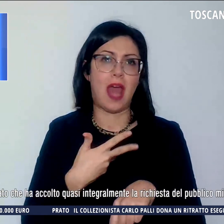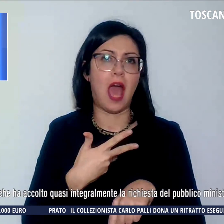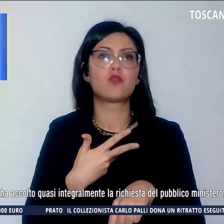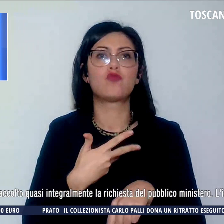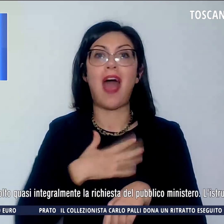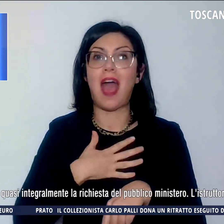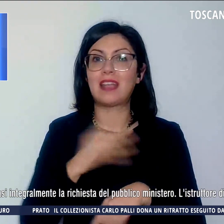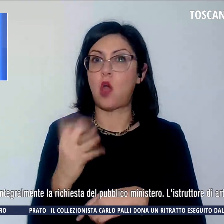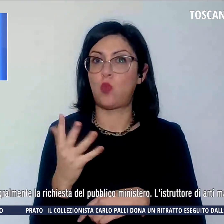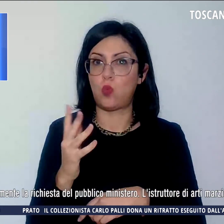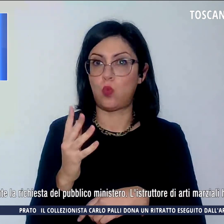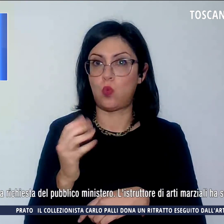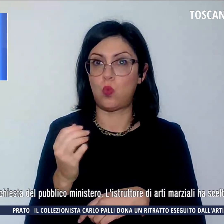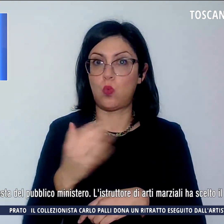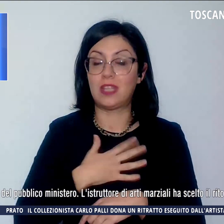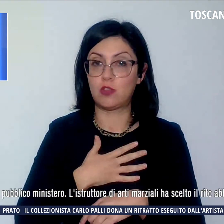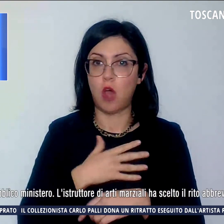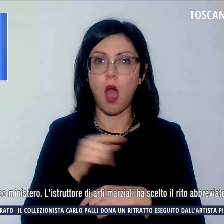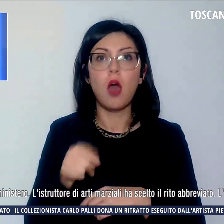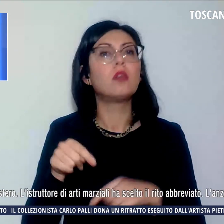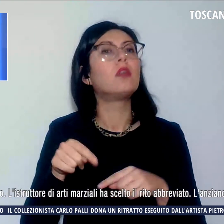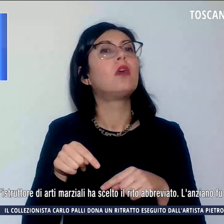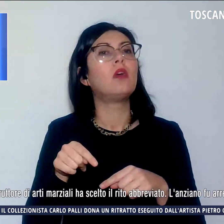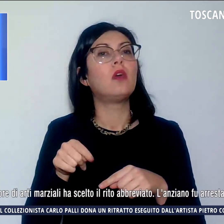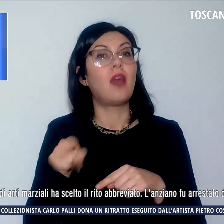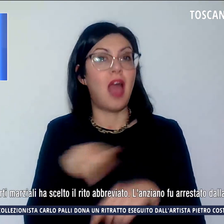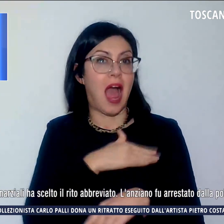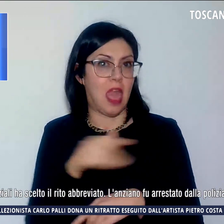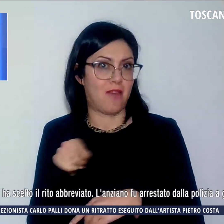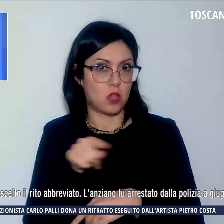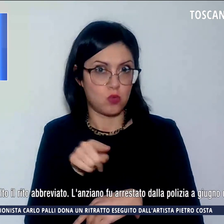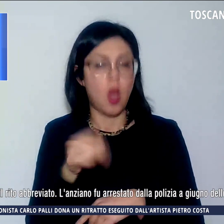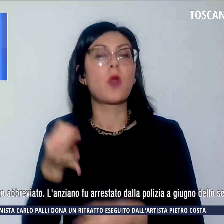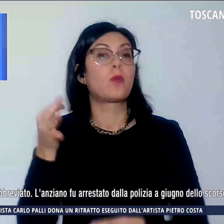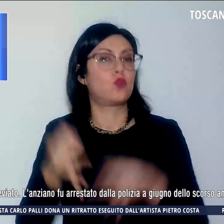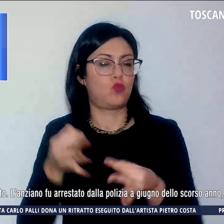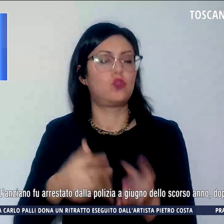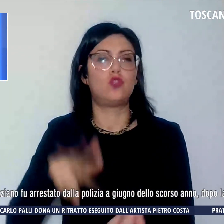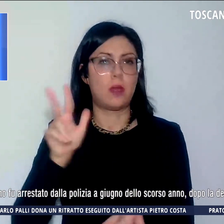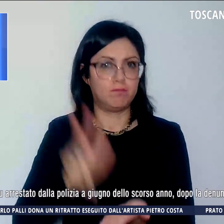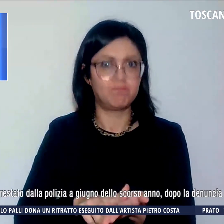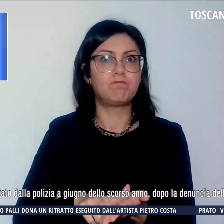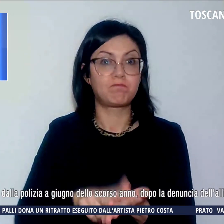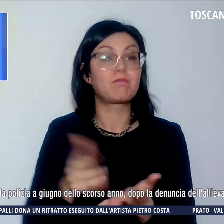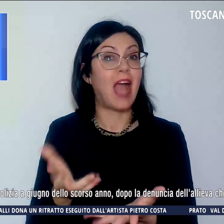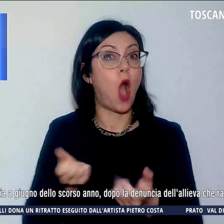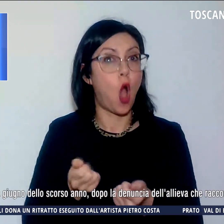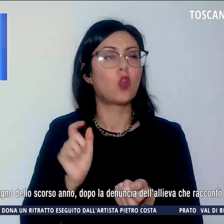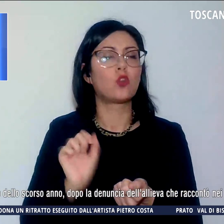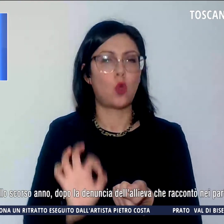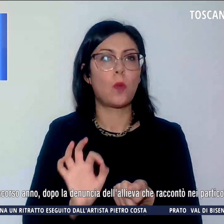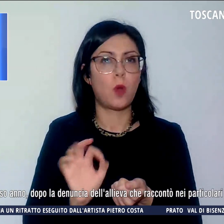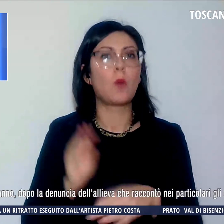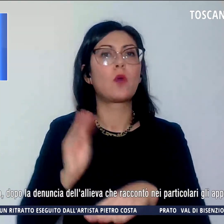sentenza pronunciata dal giudice degli udienze preliminari che ha accolto quasi integralmente la richiesta del